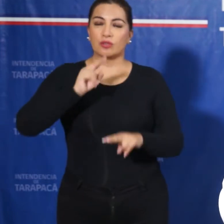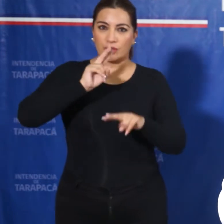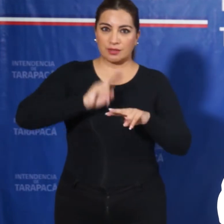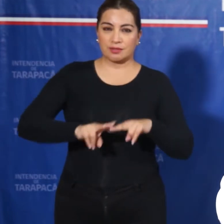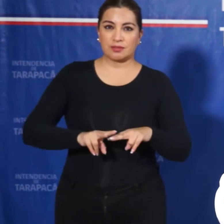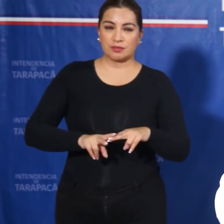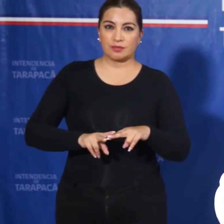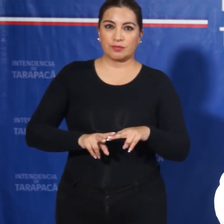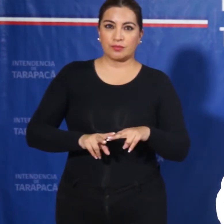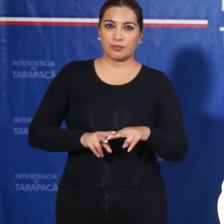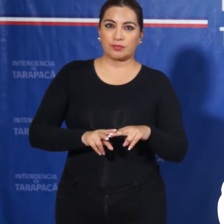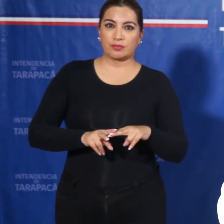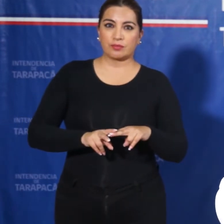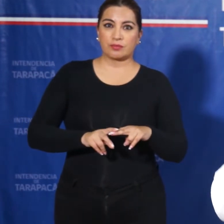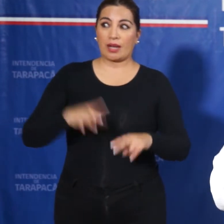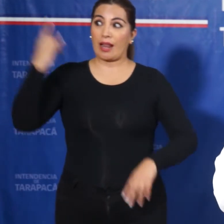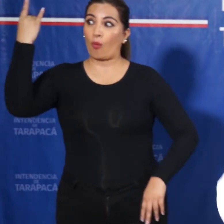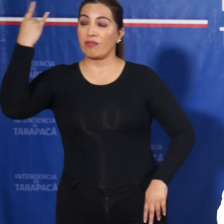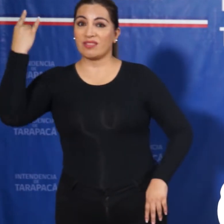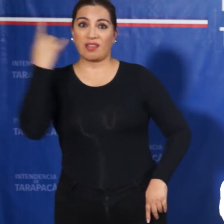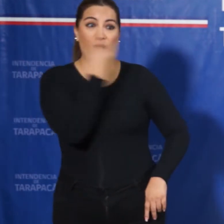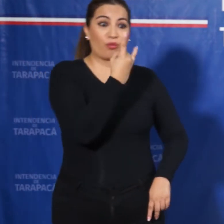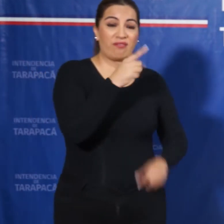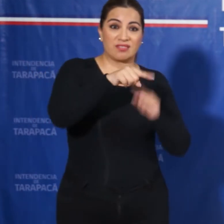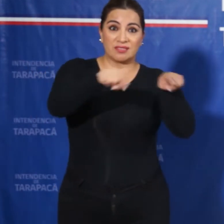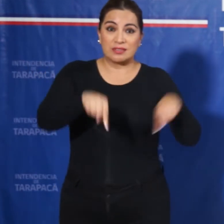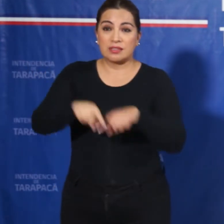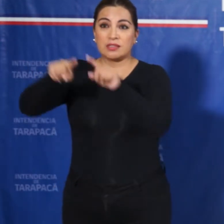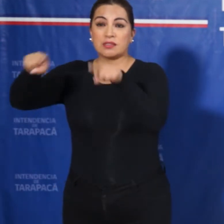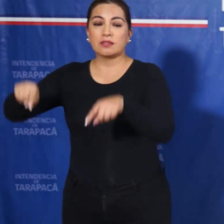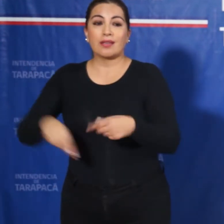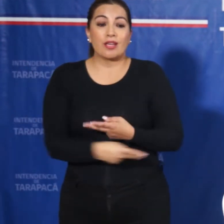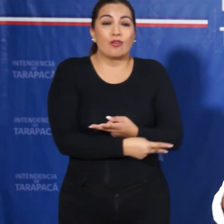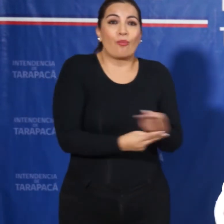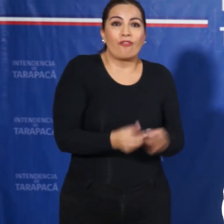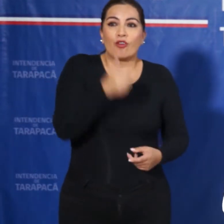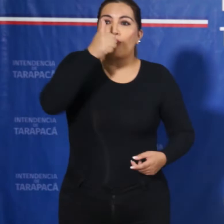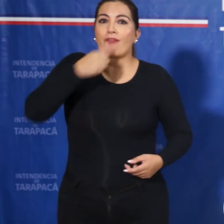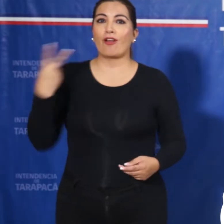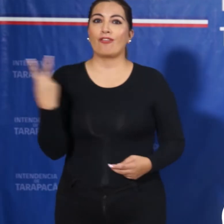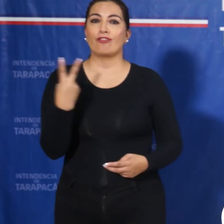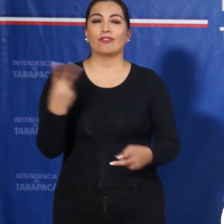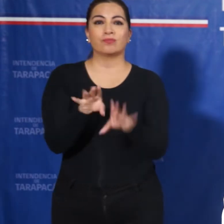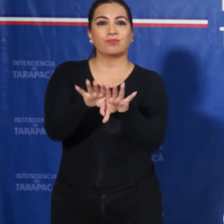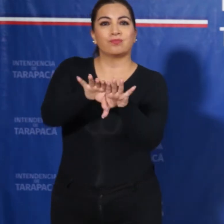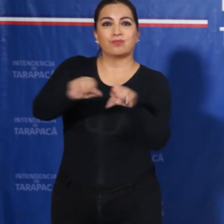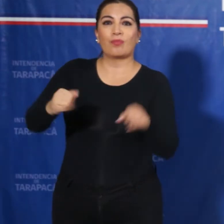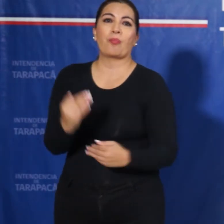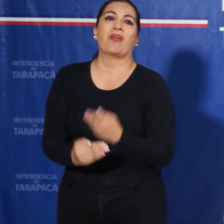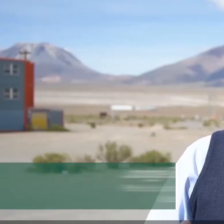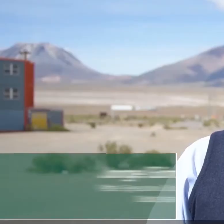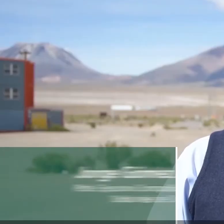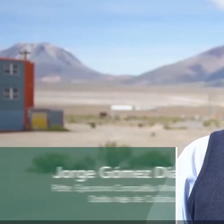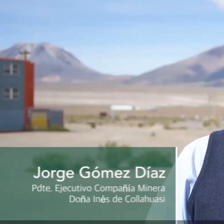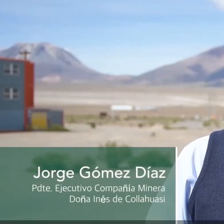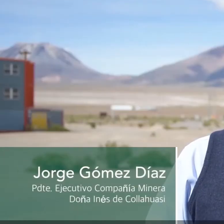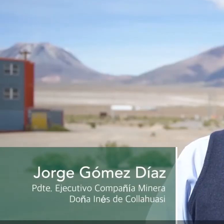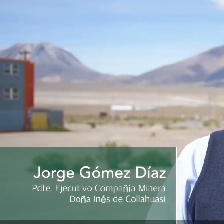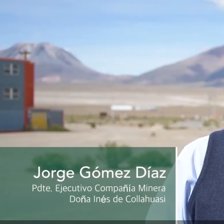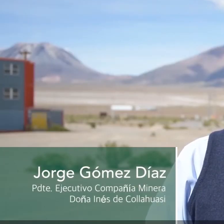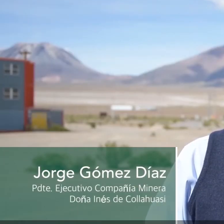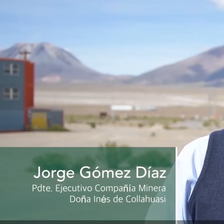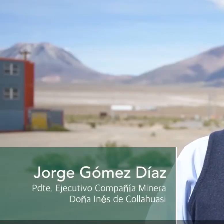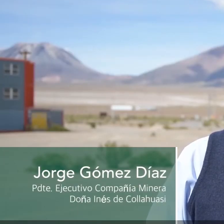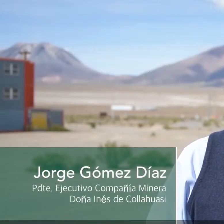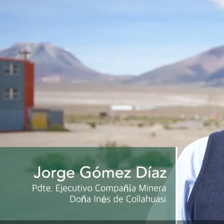las universidades, lo público y lo privado para poder sacar adelante a nuestra región. Desde la